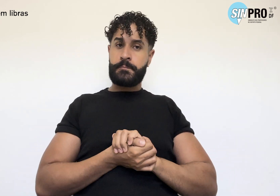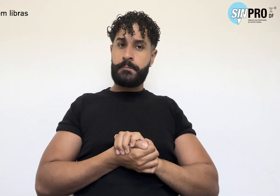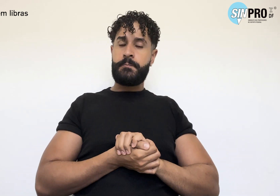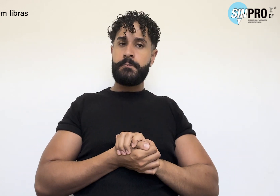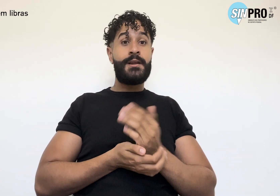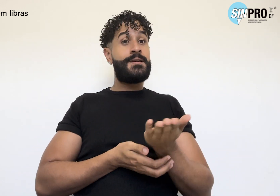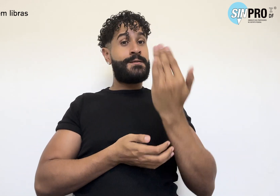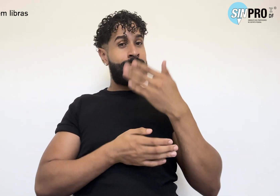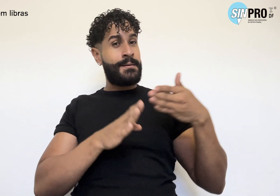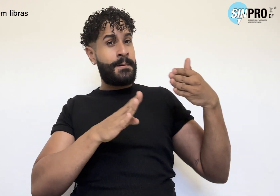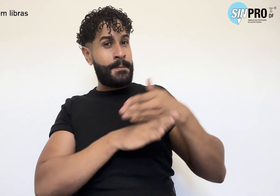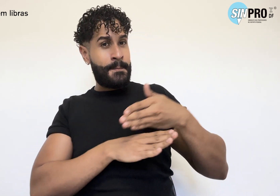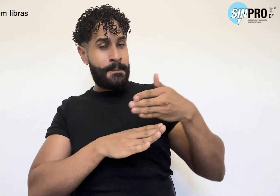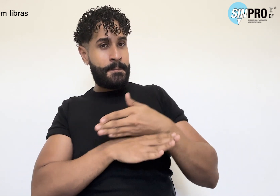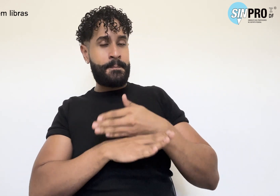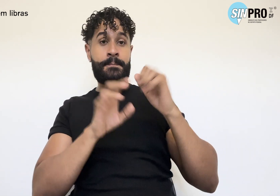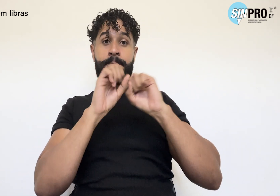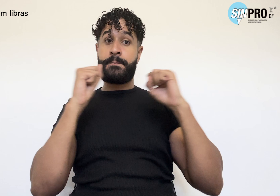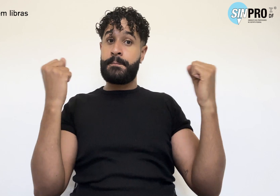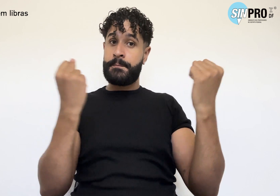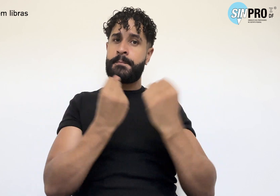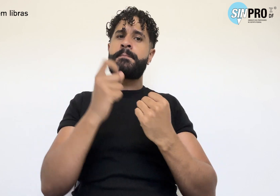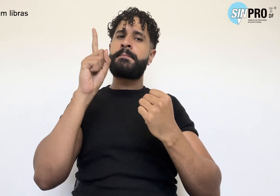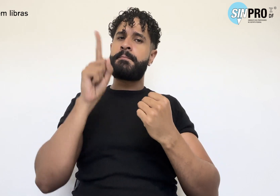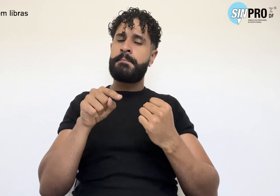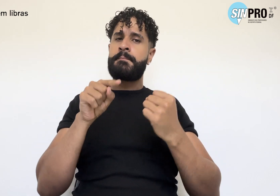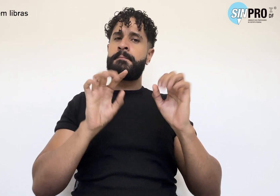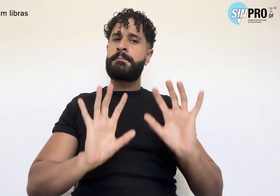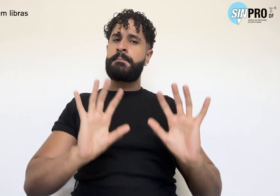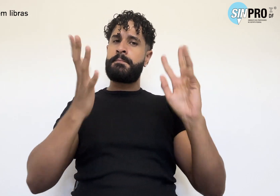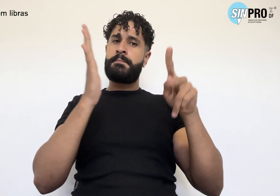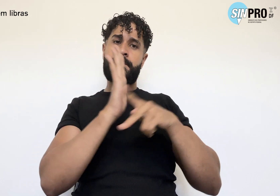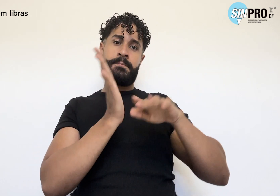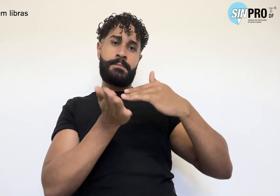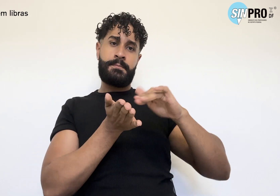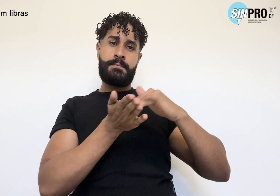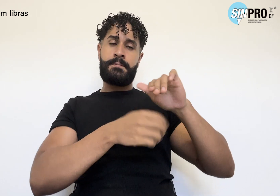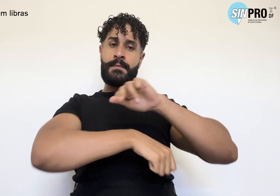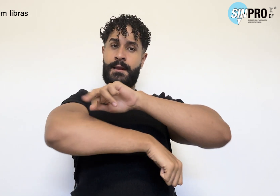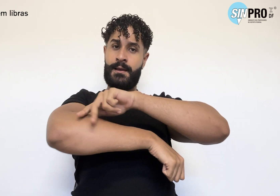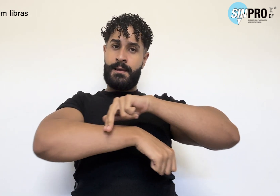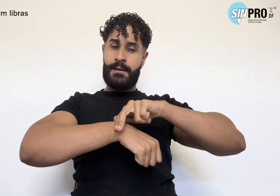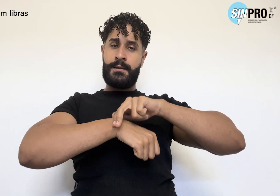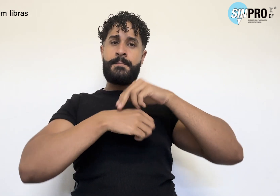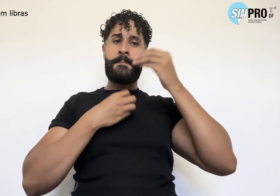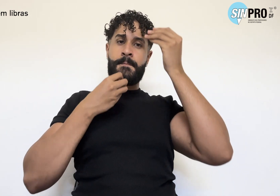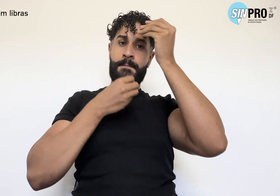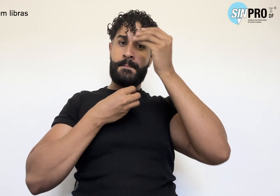O seminário é uma realização da Secretaria de Raça e Sexualidade e do